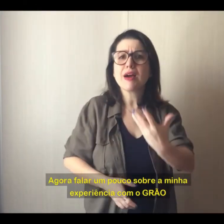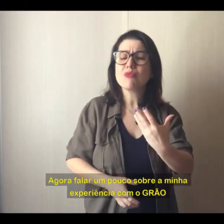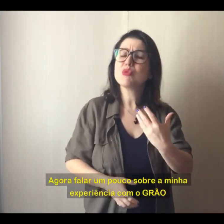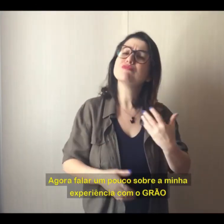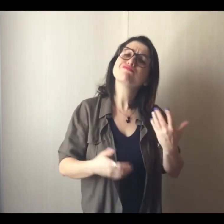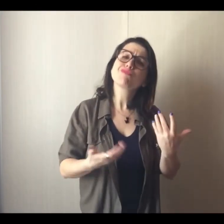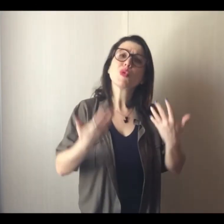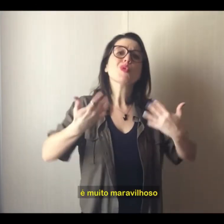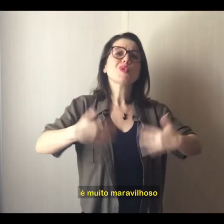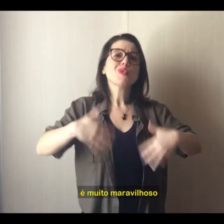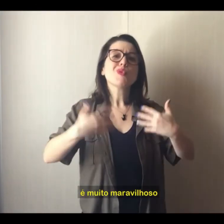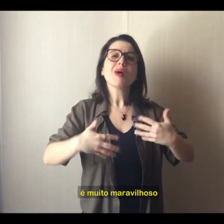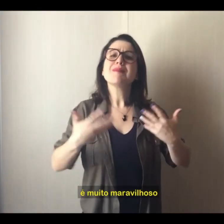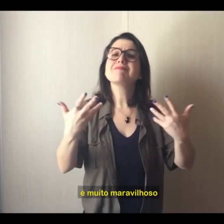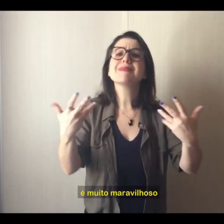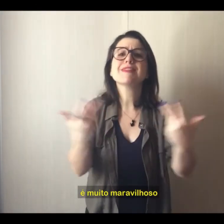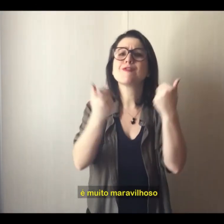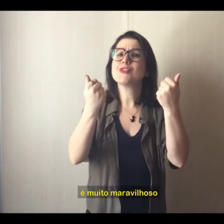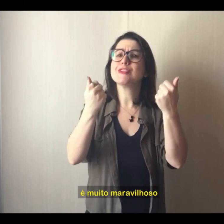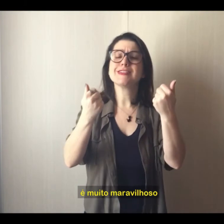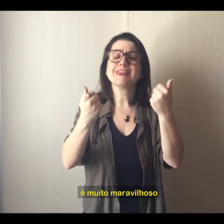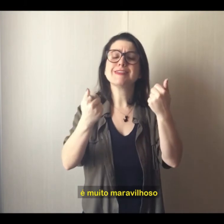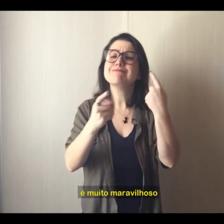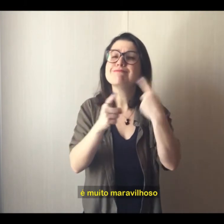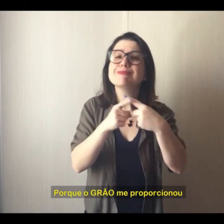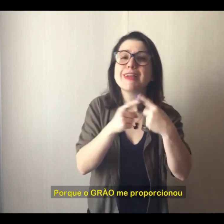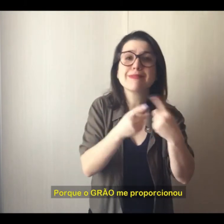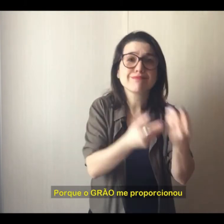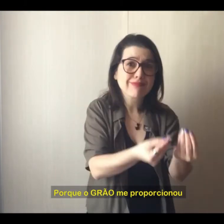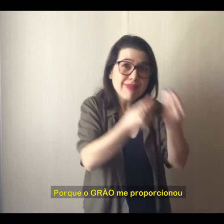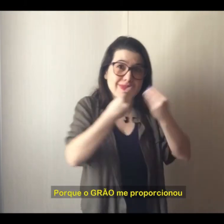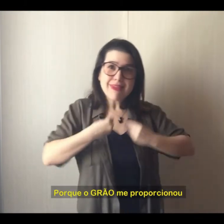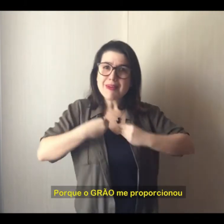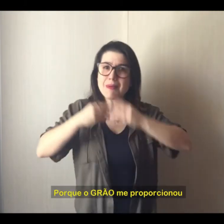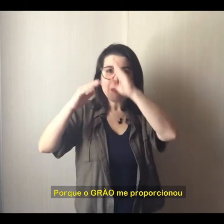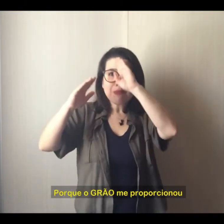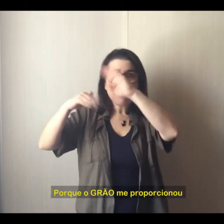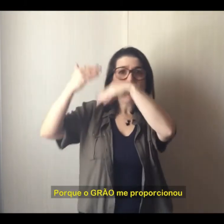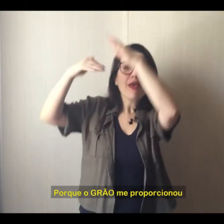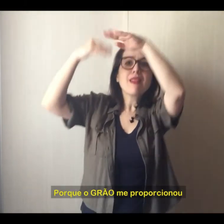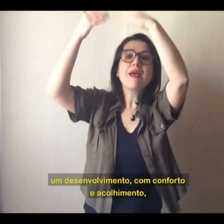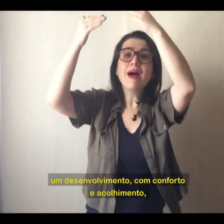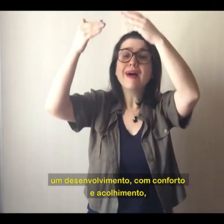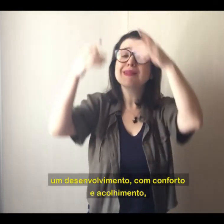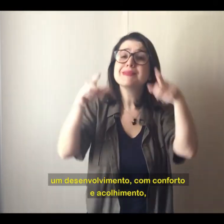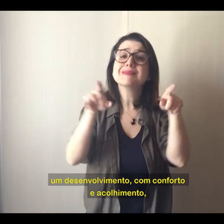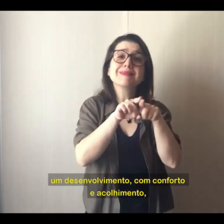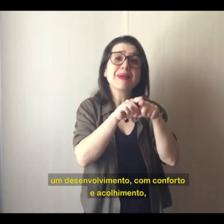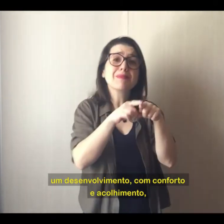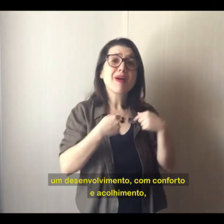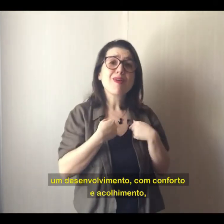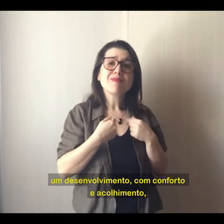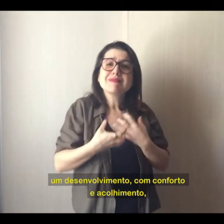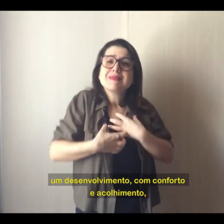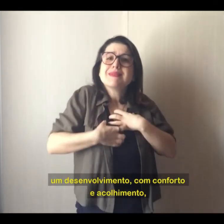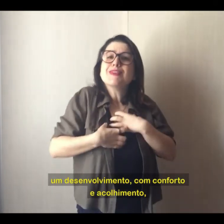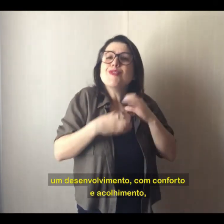grão é muito maravilhoso, porque o grão me proporcionou um desenvolvimento com